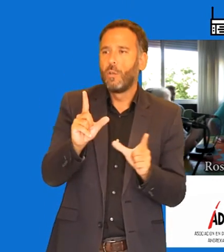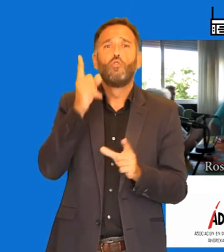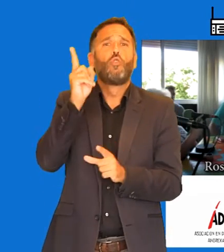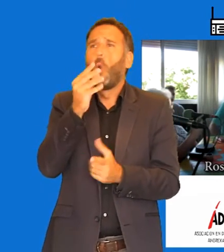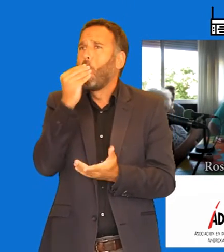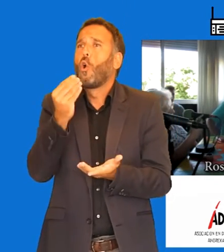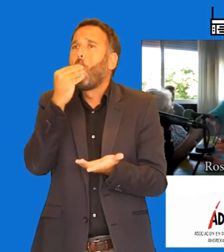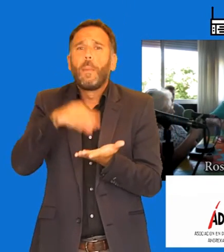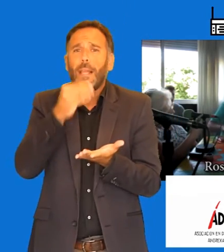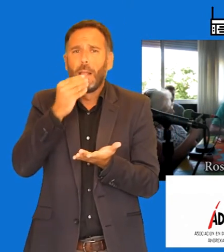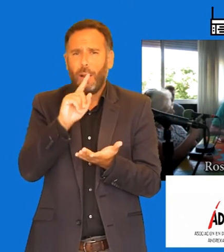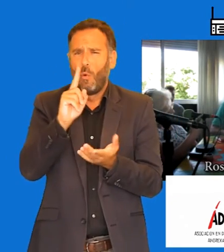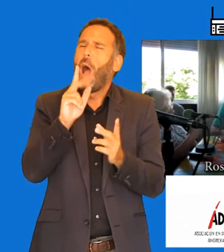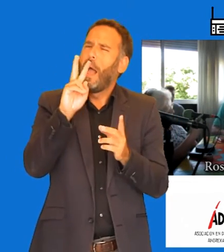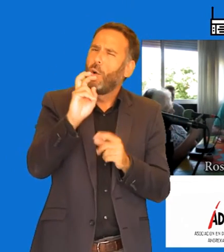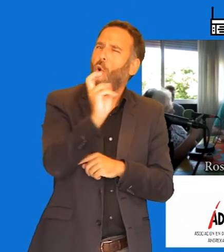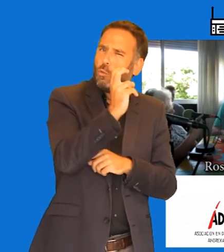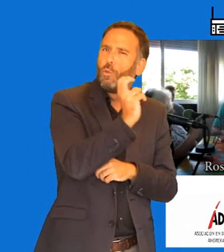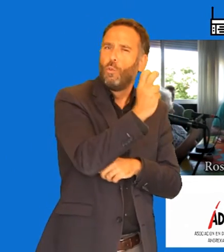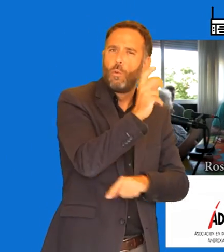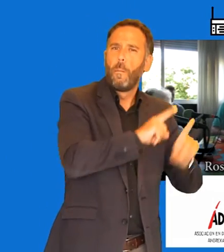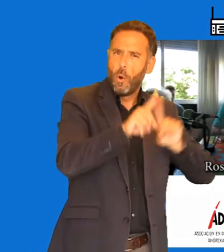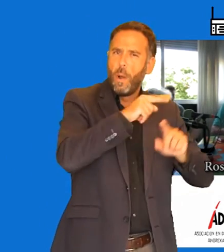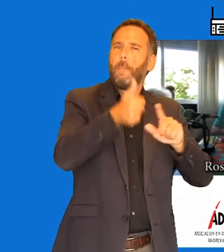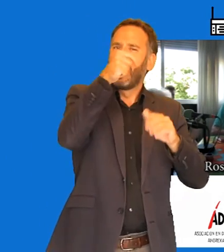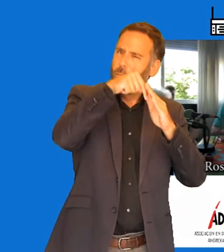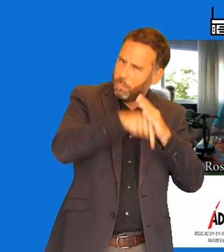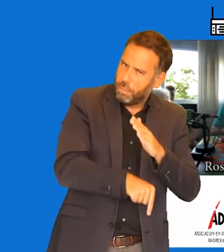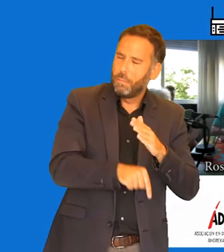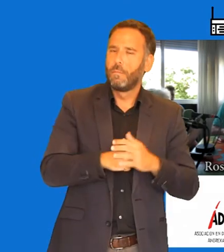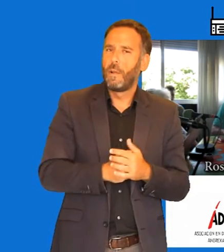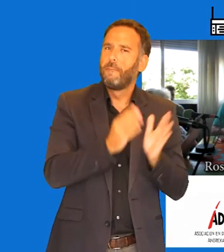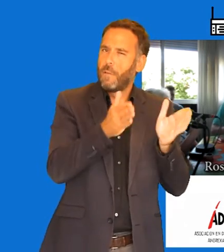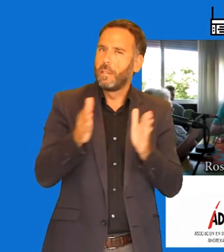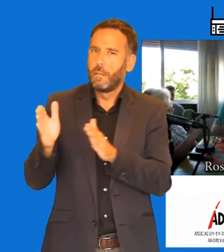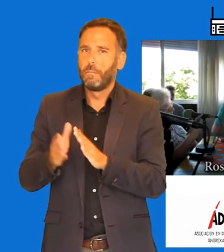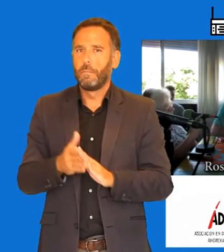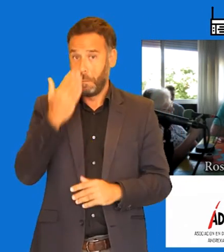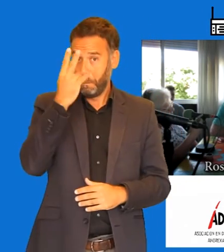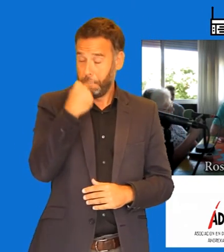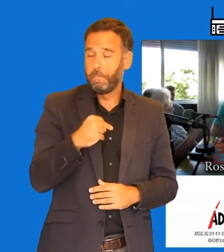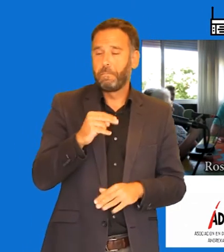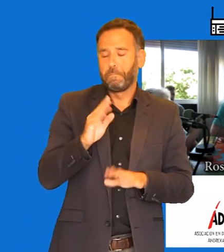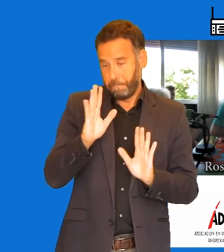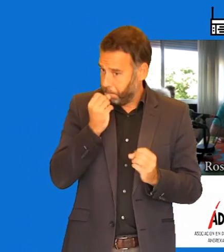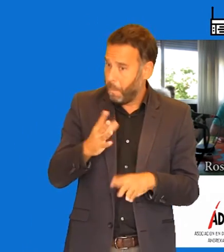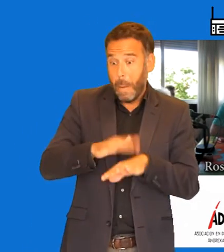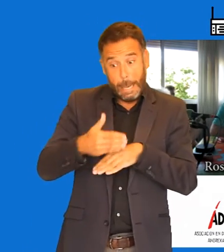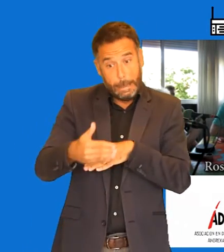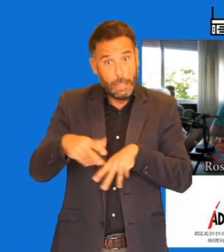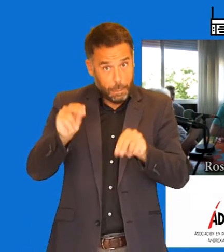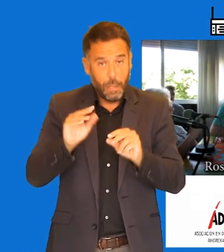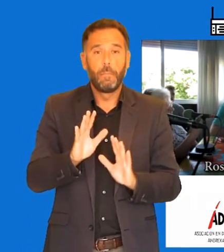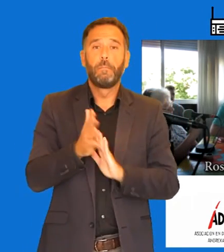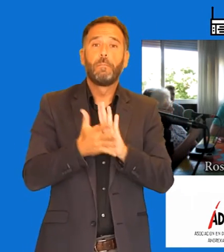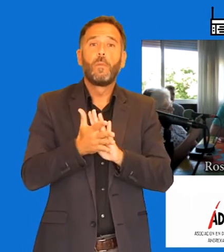otras bases. Que sí, son más profundas. Otras raíces. Exactamente. profundas. Bueno, y para ir terminando, ¿cómo podemos, lo mismo hay